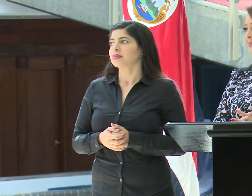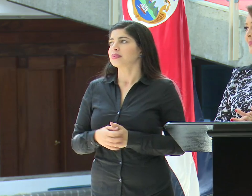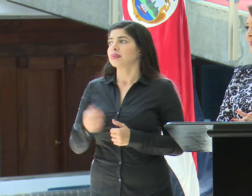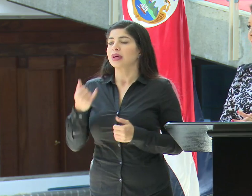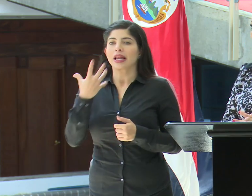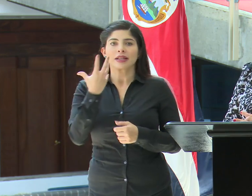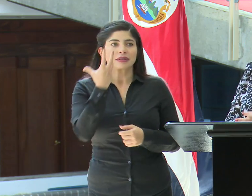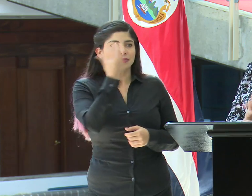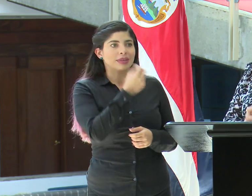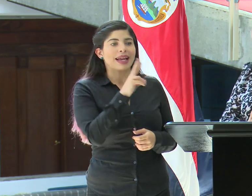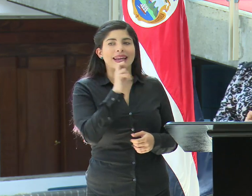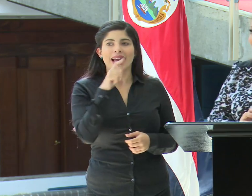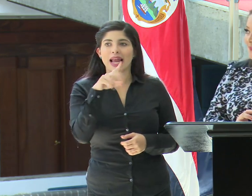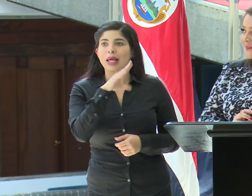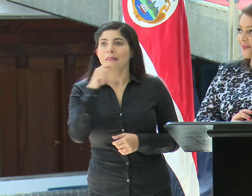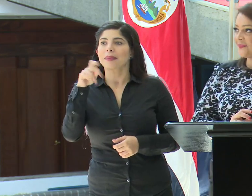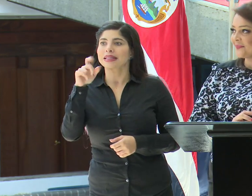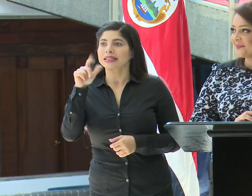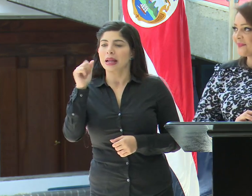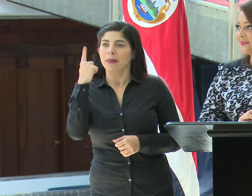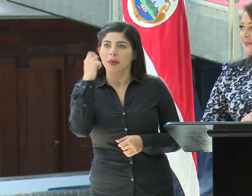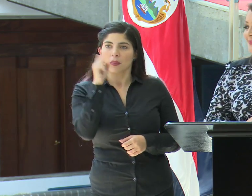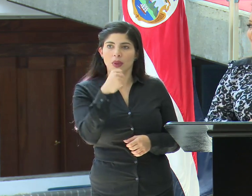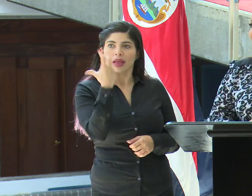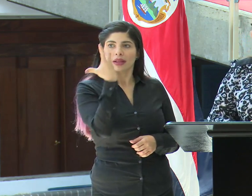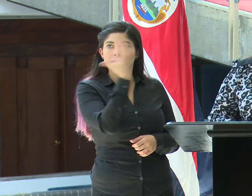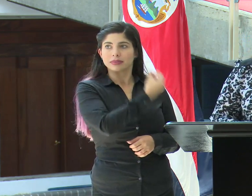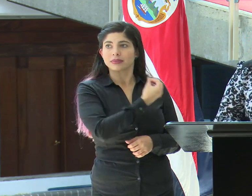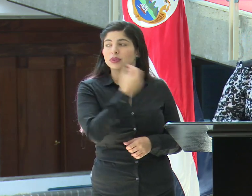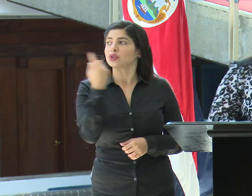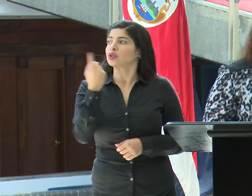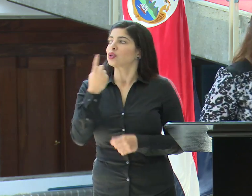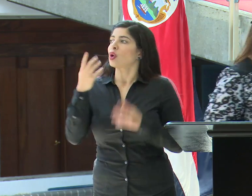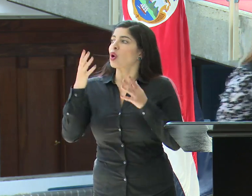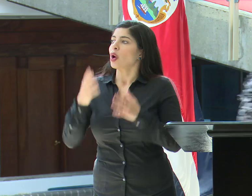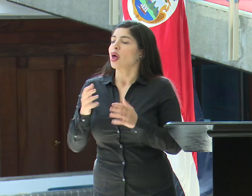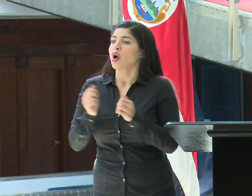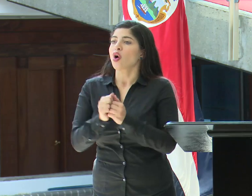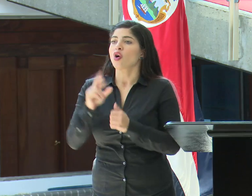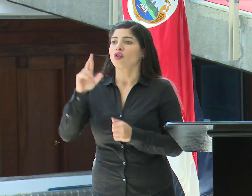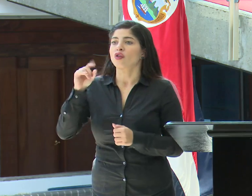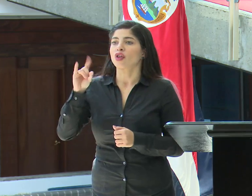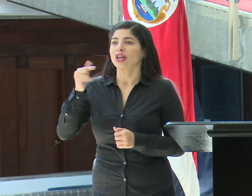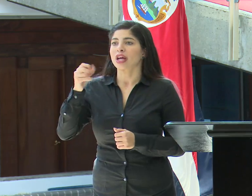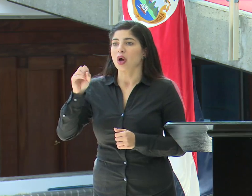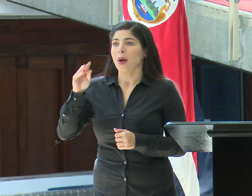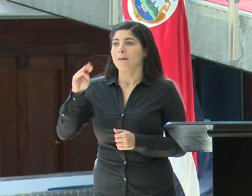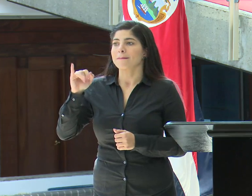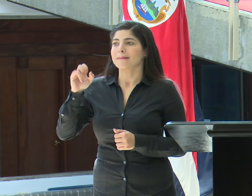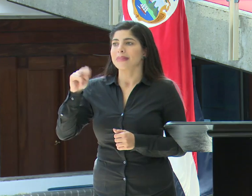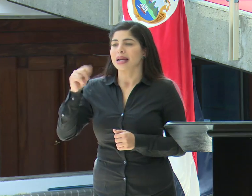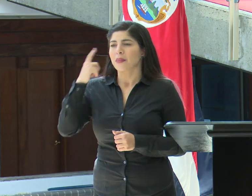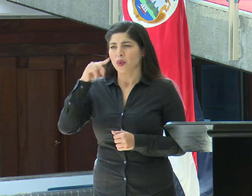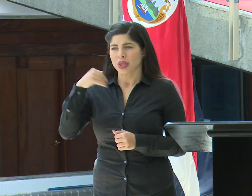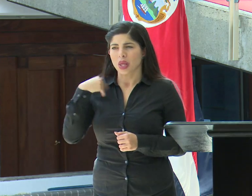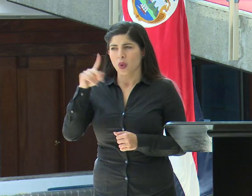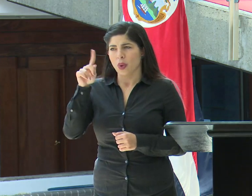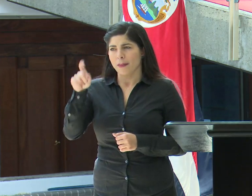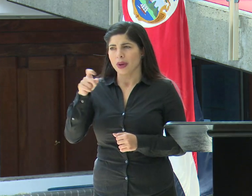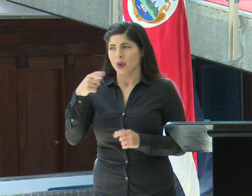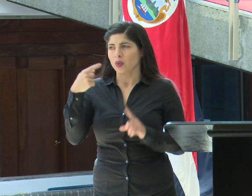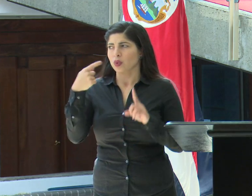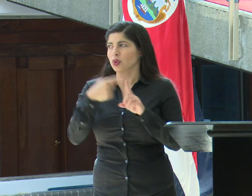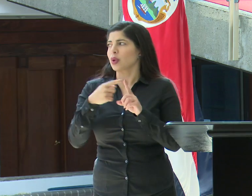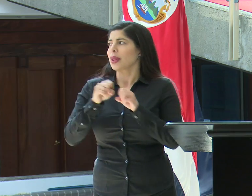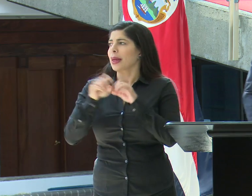excusar a doña Raquel y doña Piscina para que se puedan retirar. Y únicamente me quedo con don Rodrigo Marín porque sé que han agrupado una consulta que tiene que ver